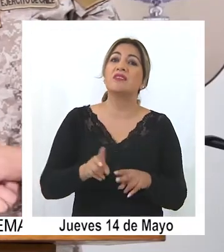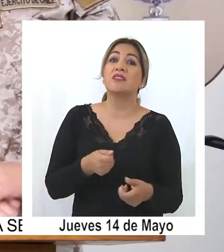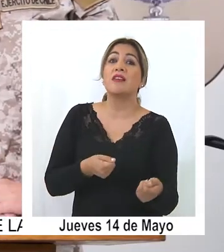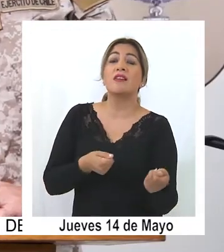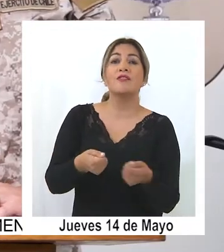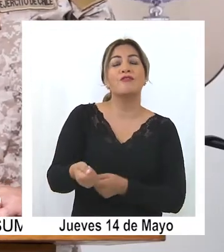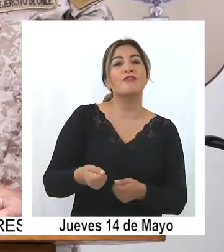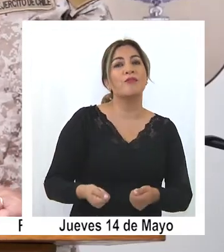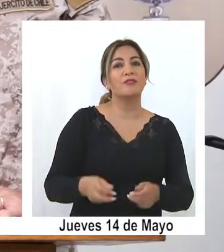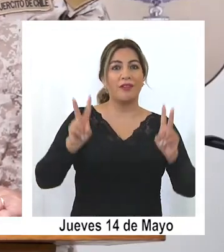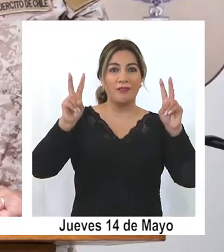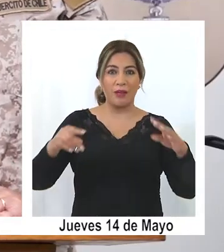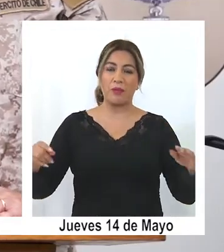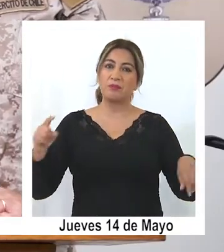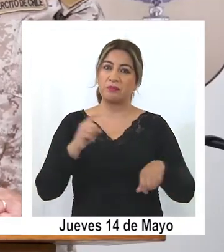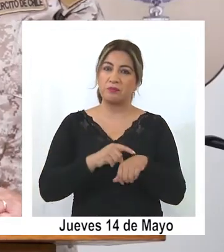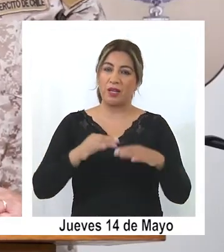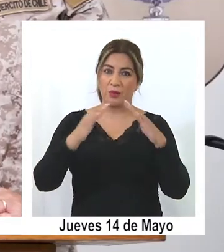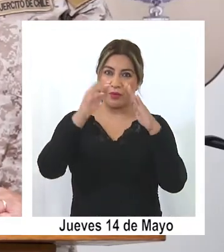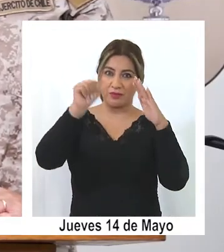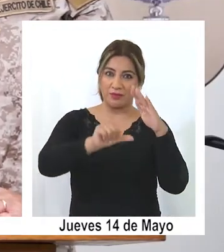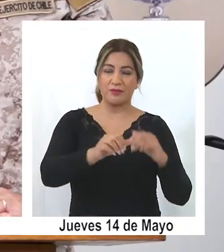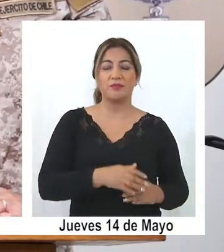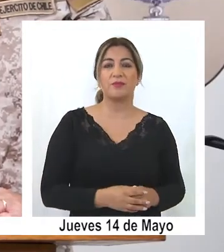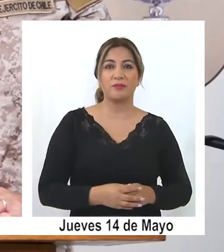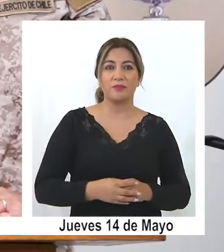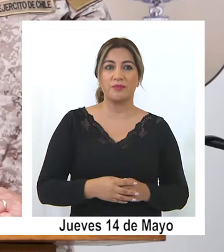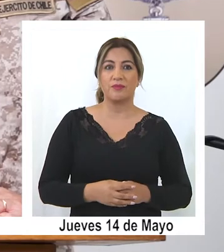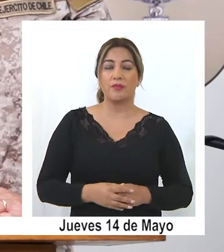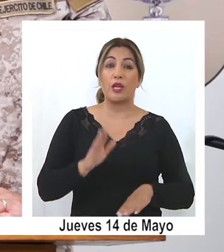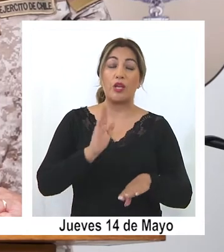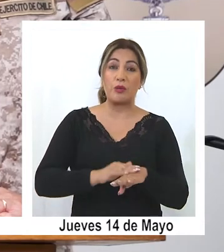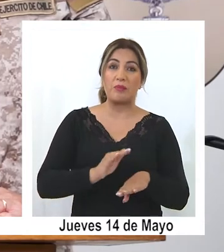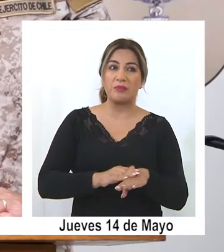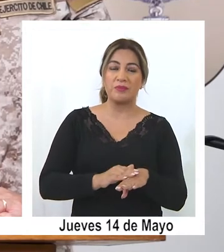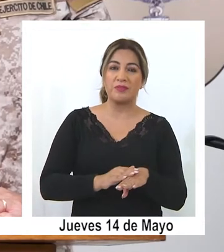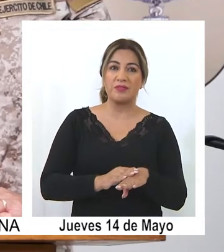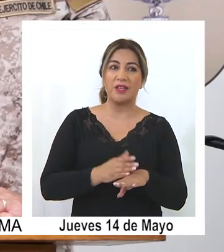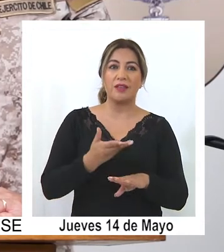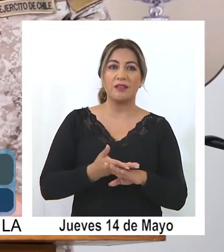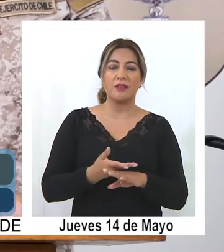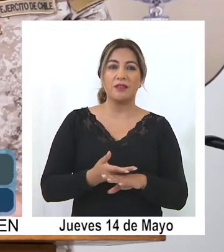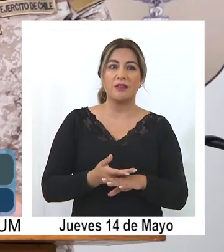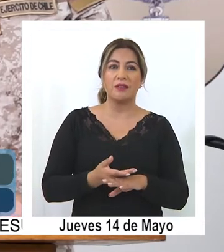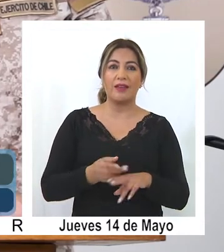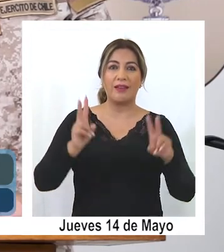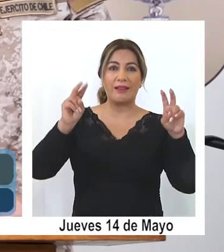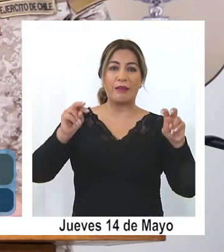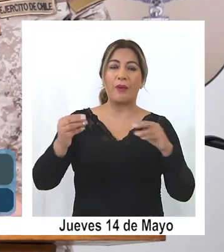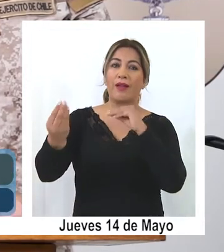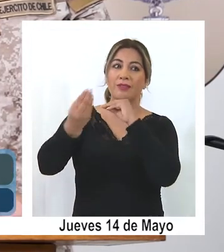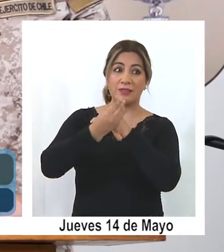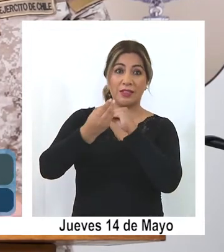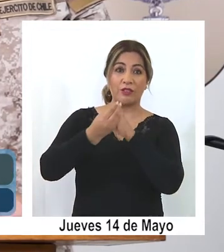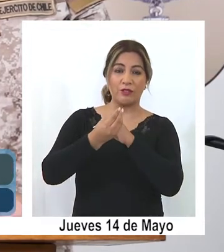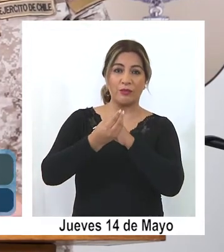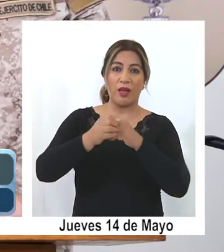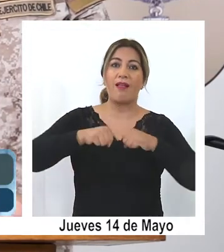durante el tiempo de cuarentena. Dentro de esos servicios esenciales está considerado el rubro de los alimentos, por lo tanto las ferias libres